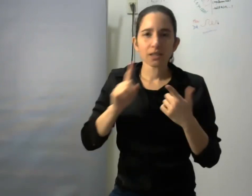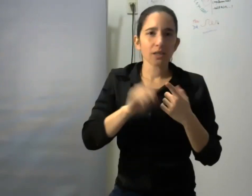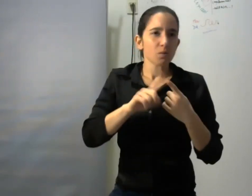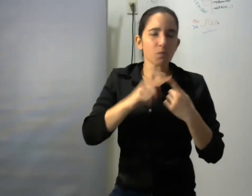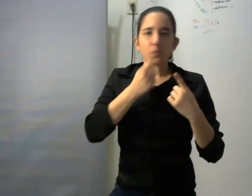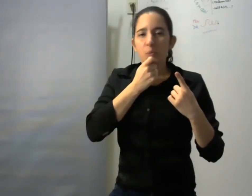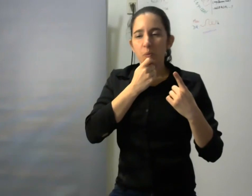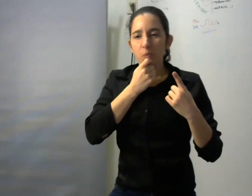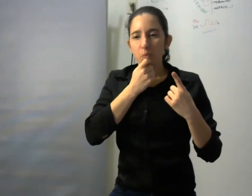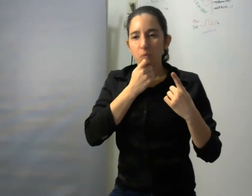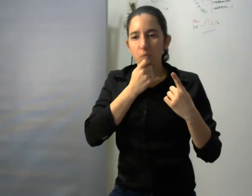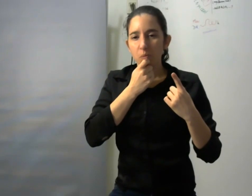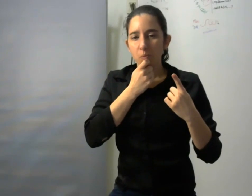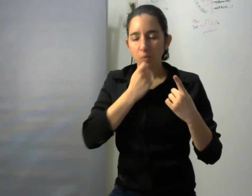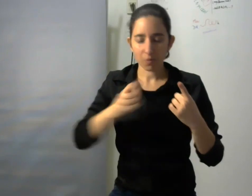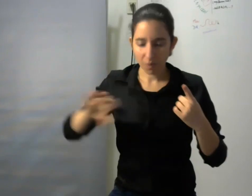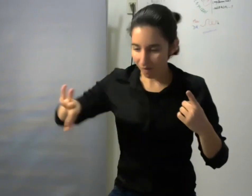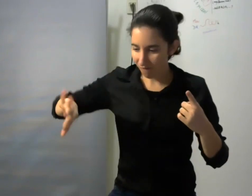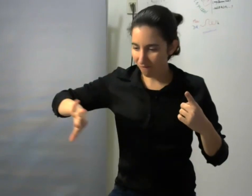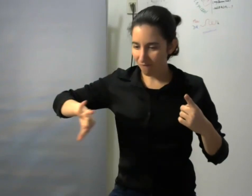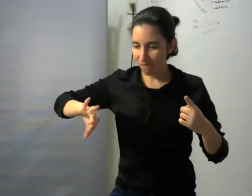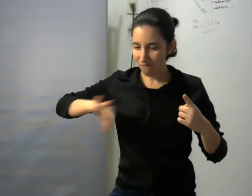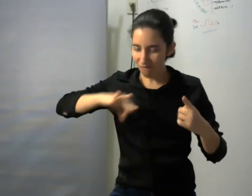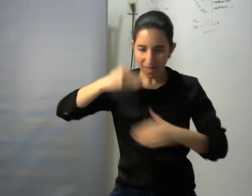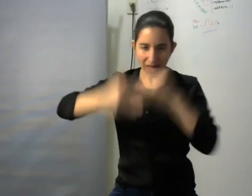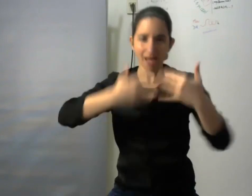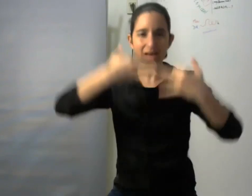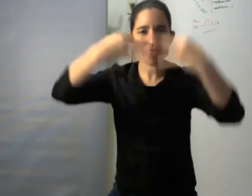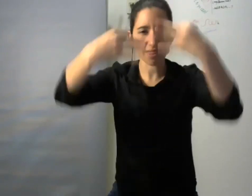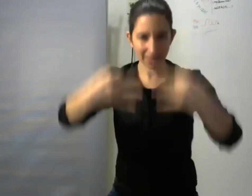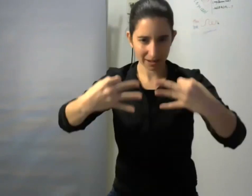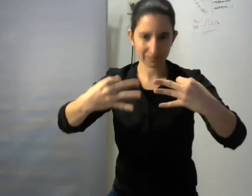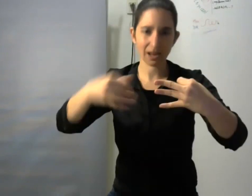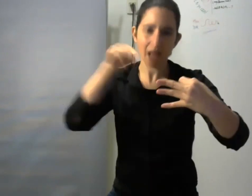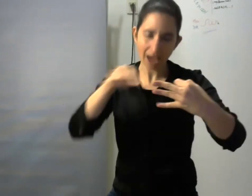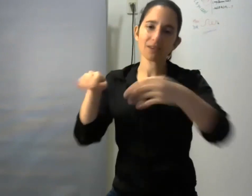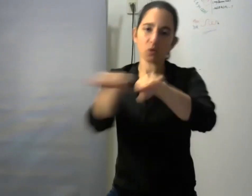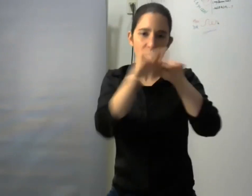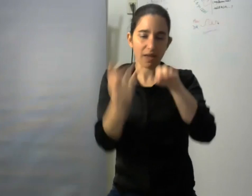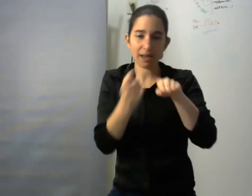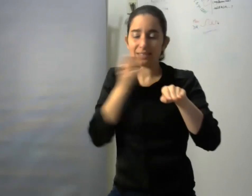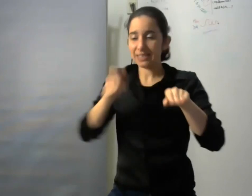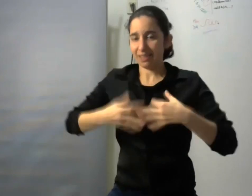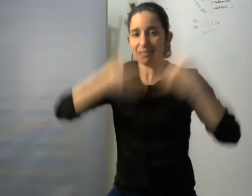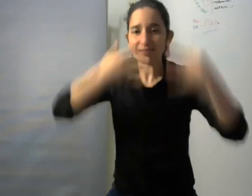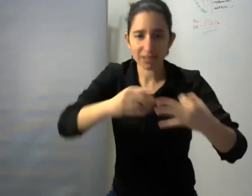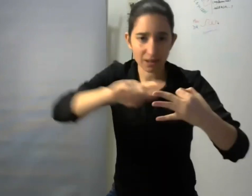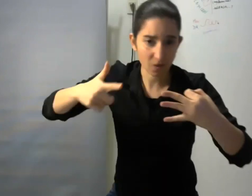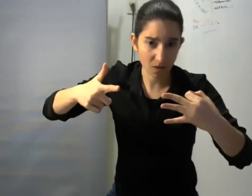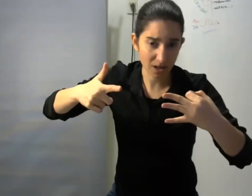de una vida digna en mínimas condiciones de igualdad la fraternidad no sirve para nada si no se transforma en solidaridad o sea si